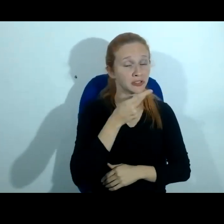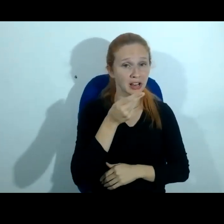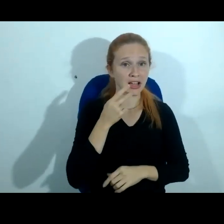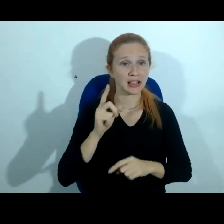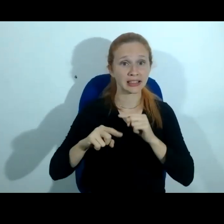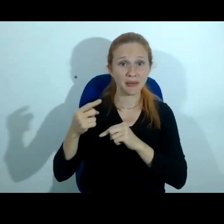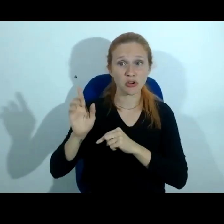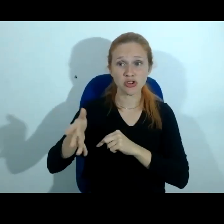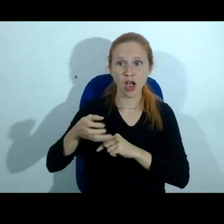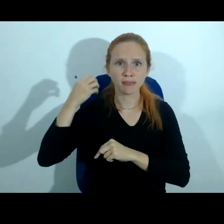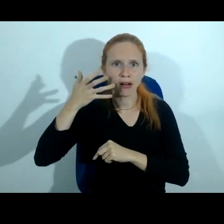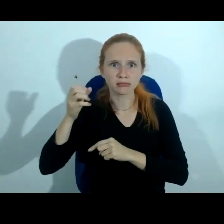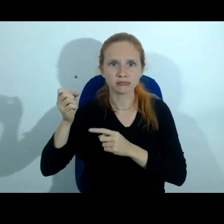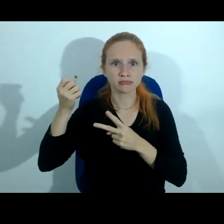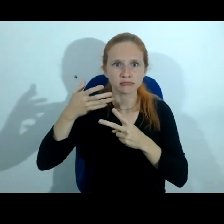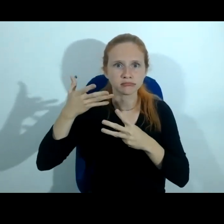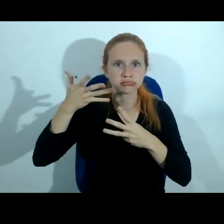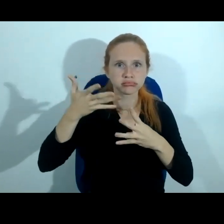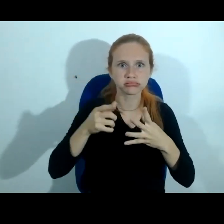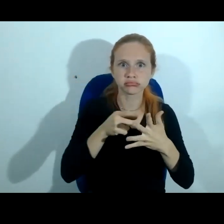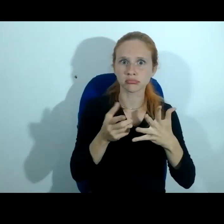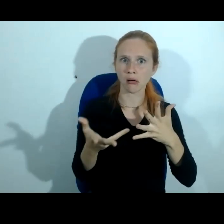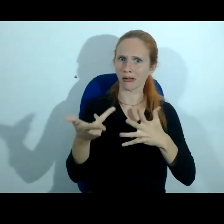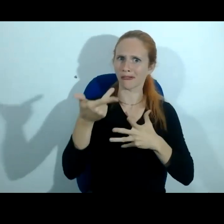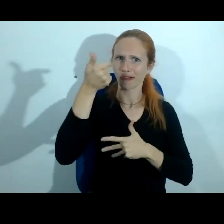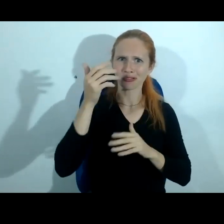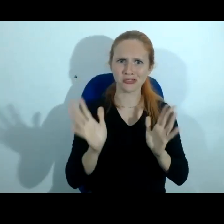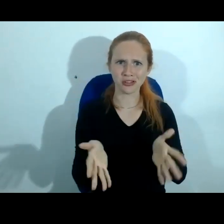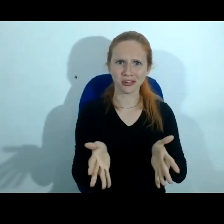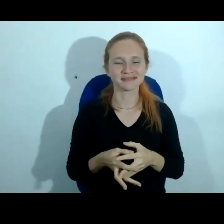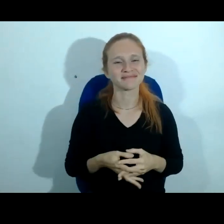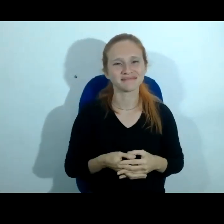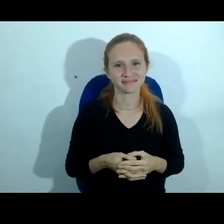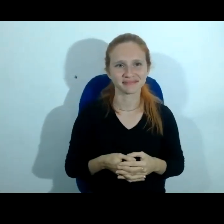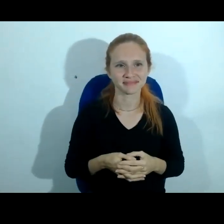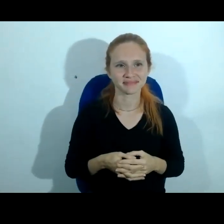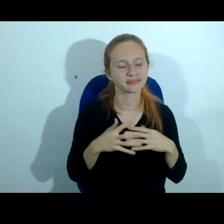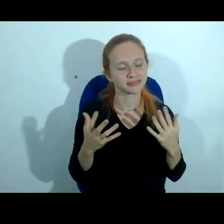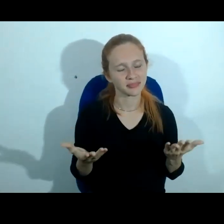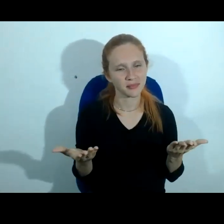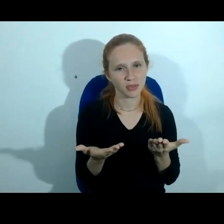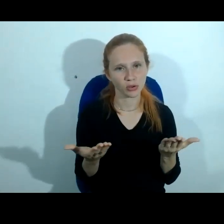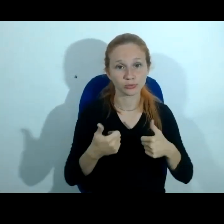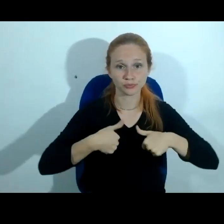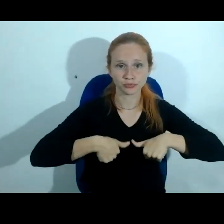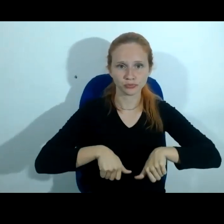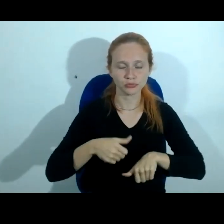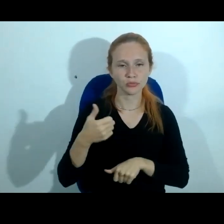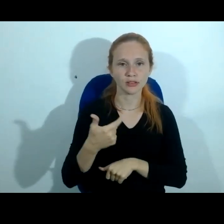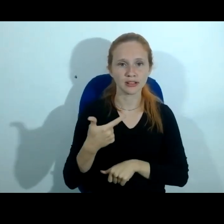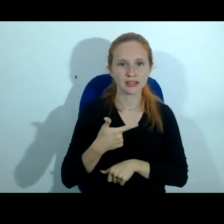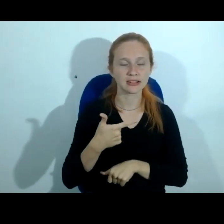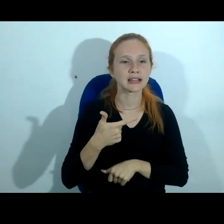dessas excelências que falaram até agora então como o doutor Anderson disse hoje eu estou na subsecretaria de